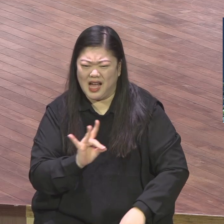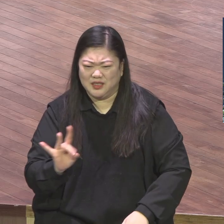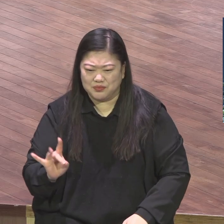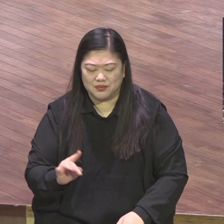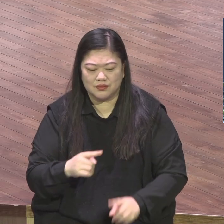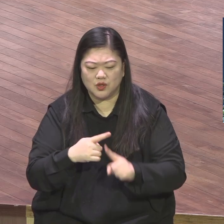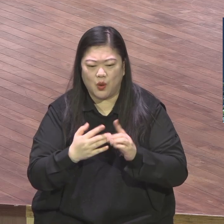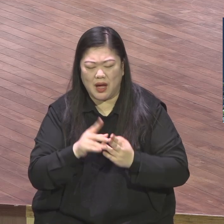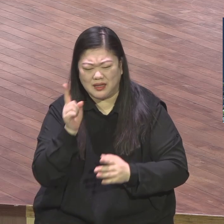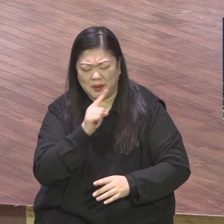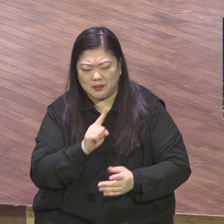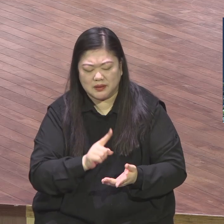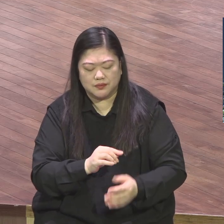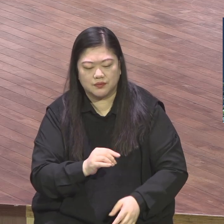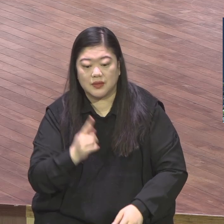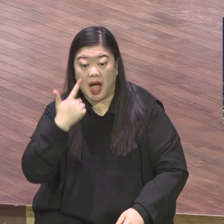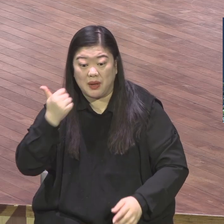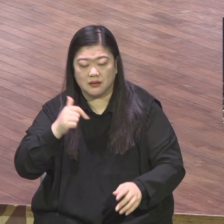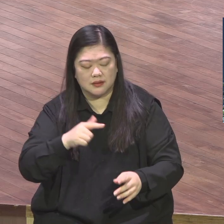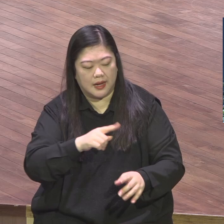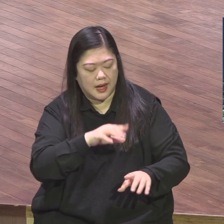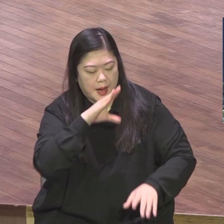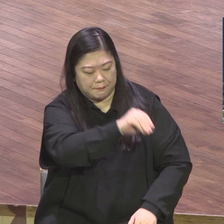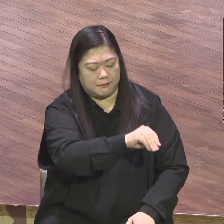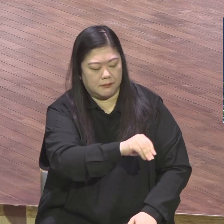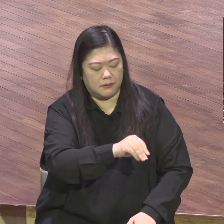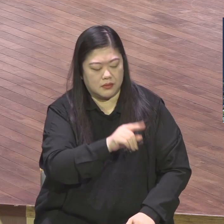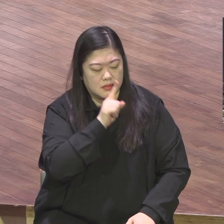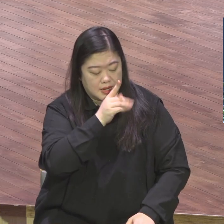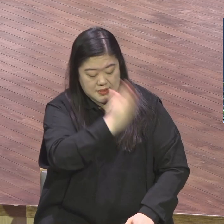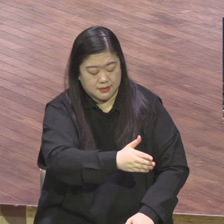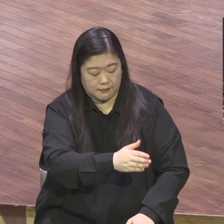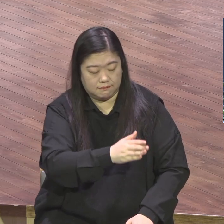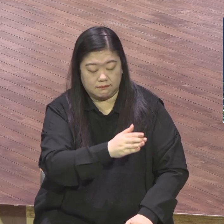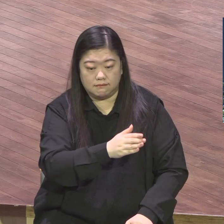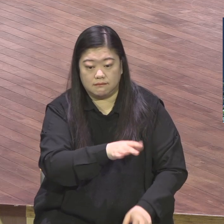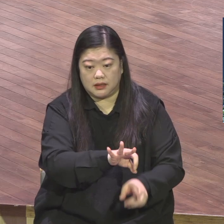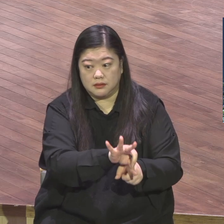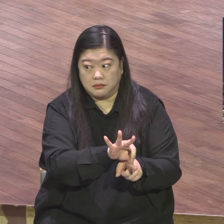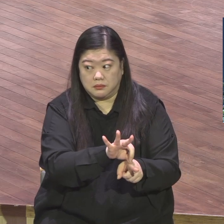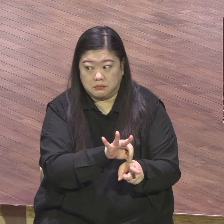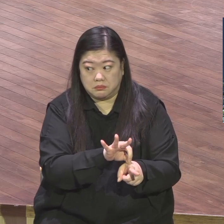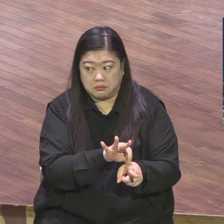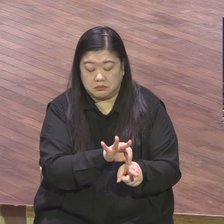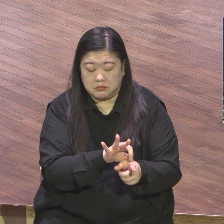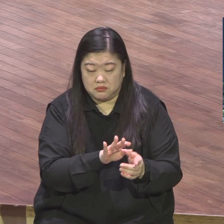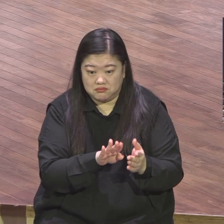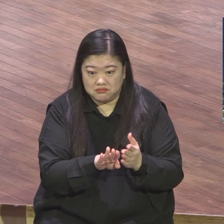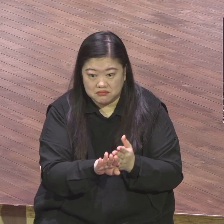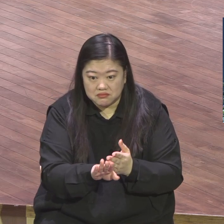그걸 뭐라 그래요 은혜의 열매라고 하면 돼요 은혜 받은 사람은 그렇습니다 그래서 지금 현재로